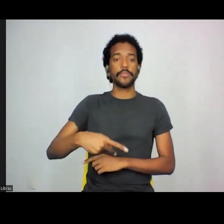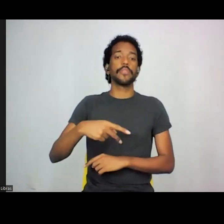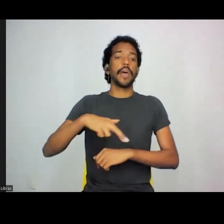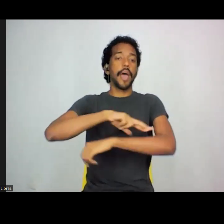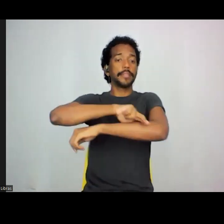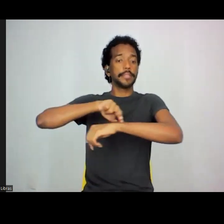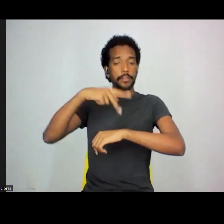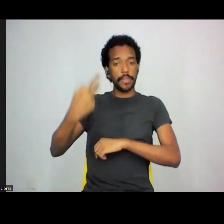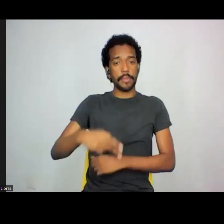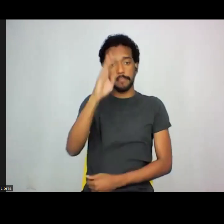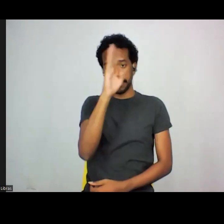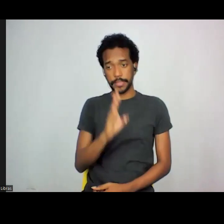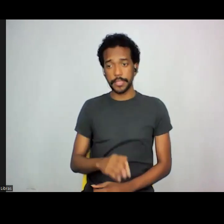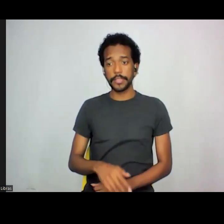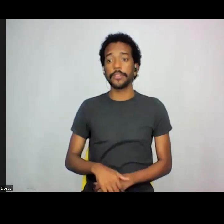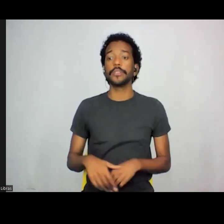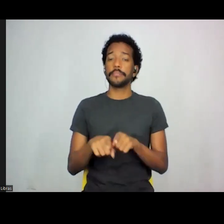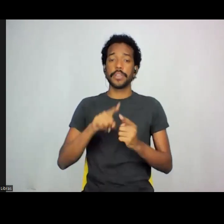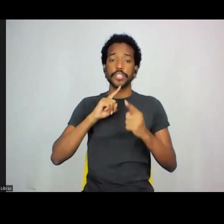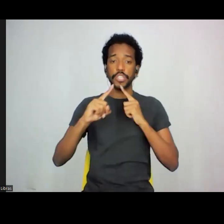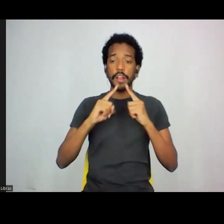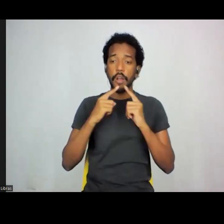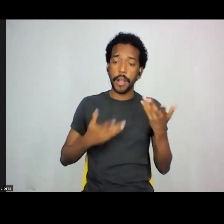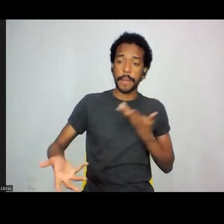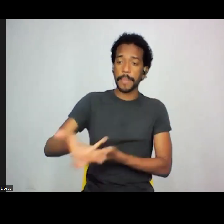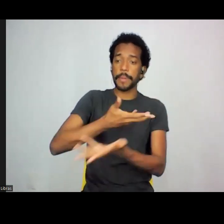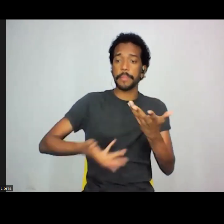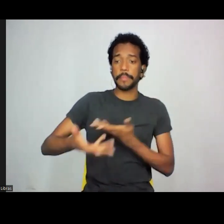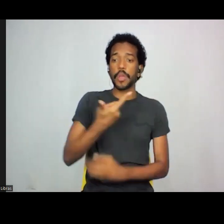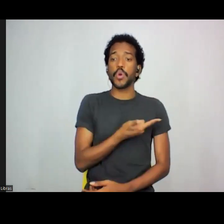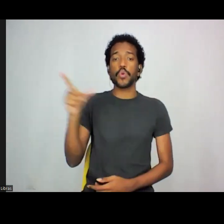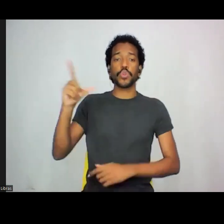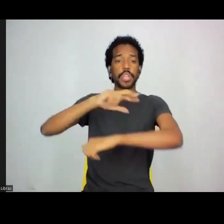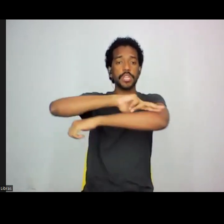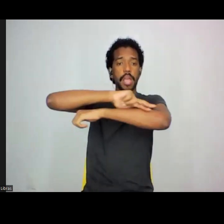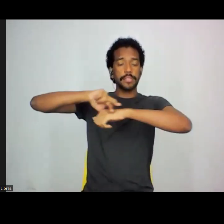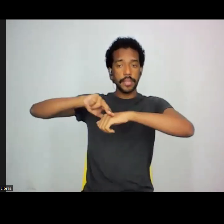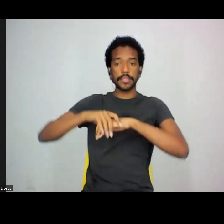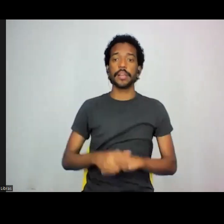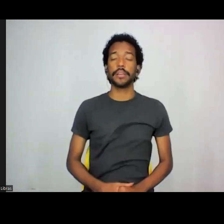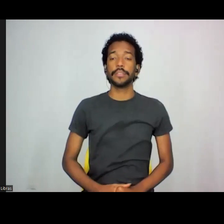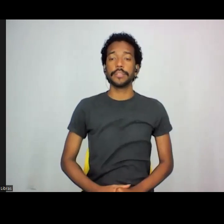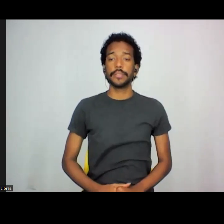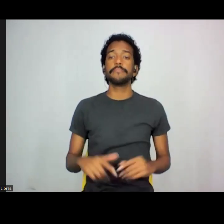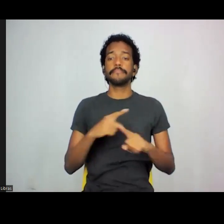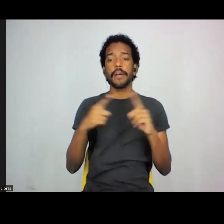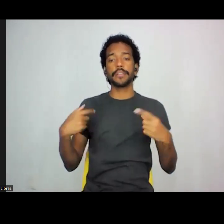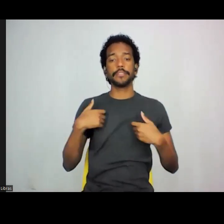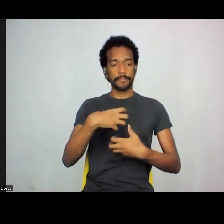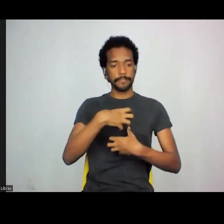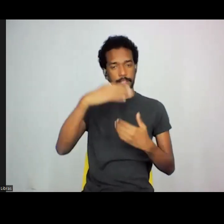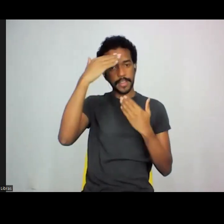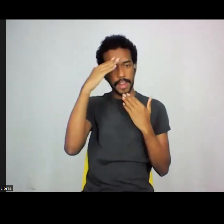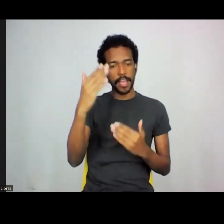interessante, acho que dialoga bastante com essas outras racialidades, mas estou grata por ter